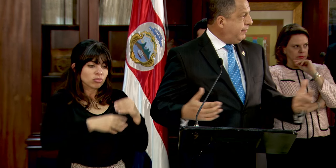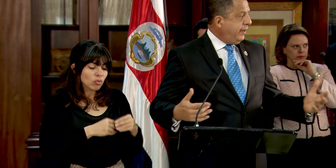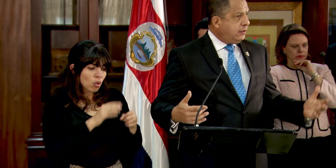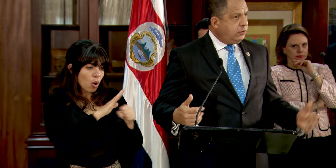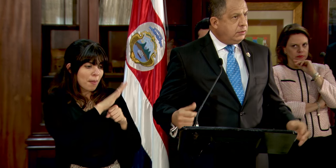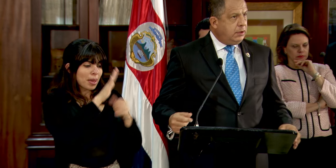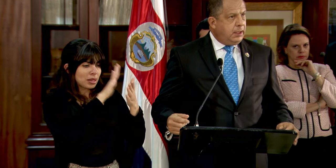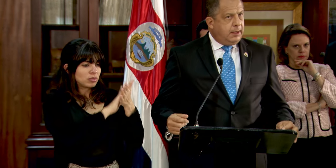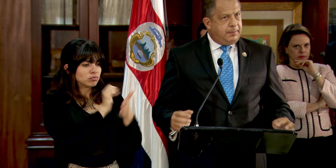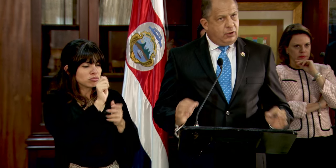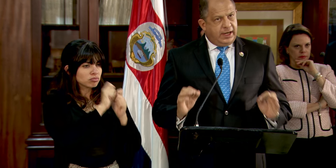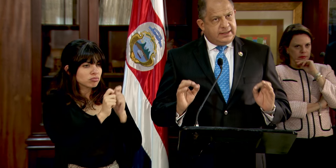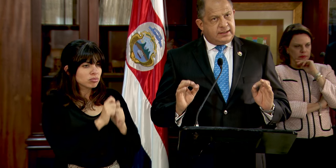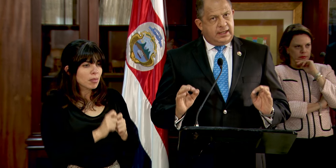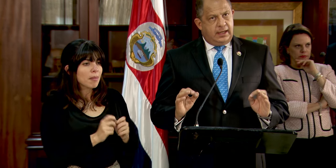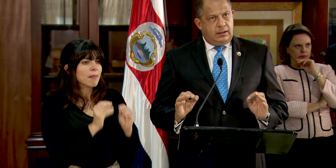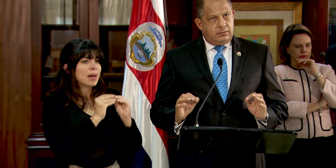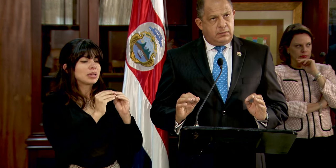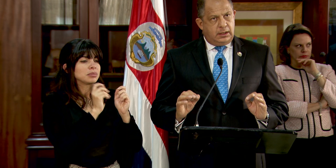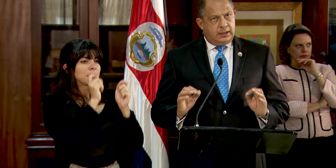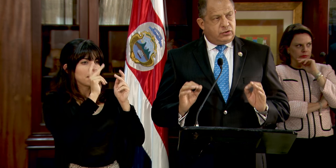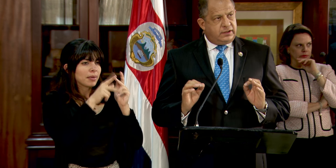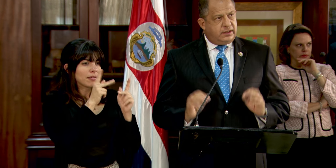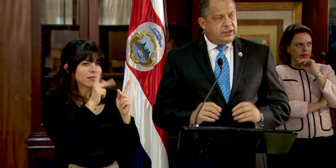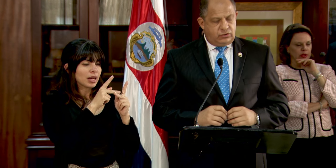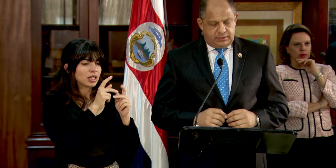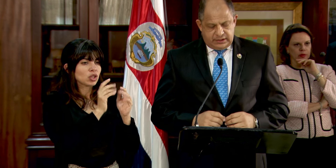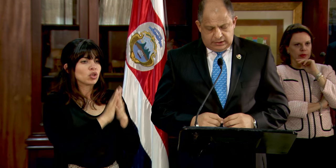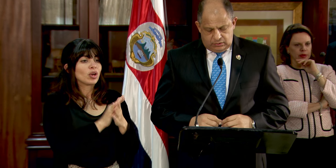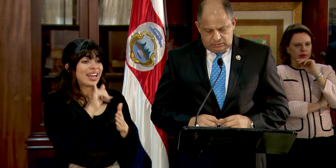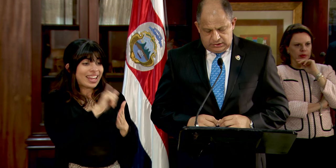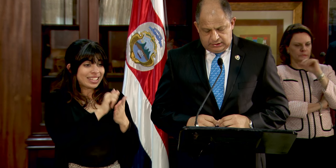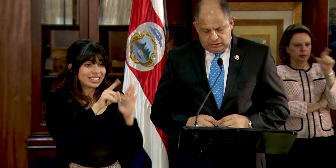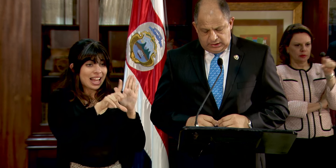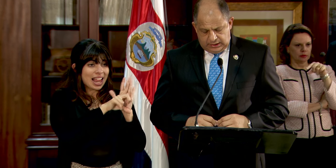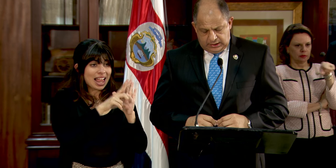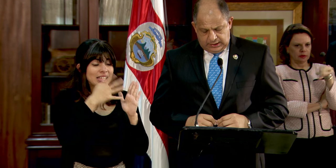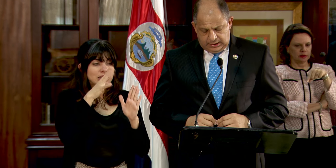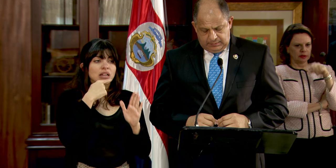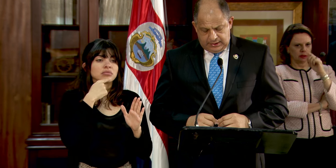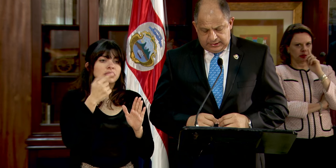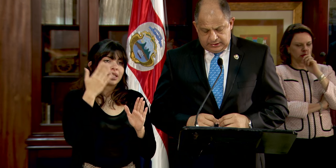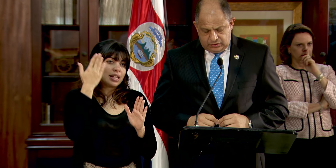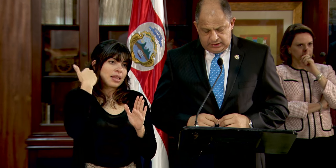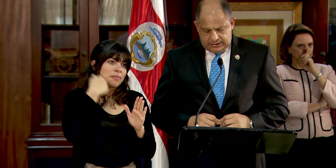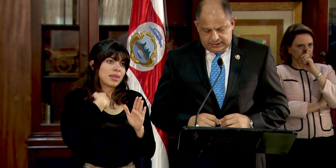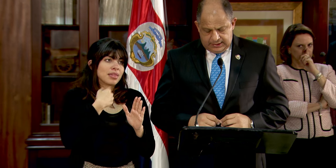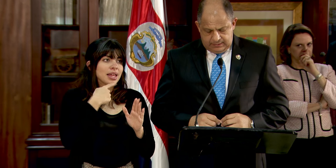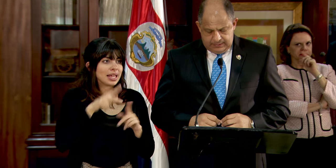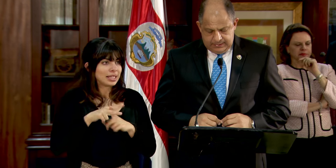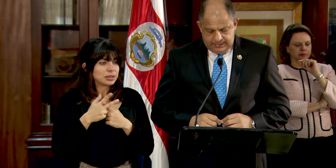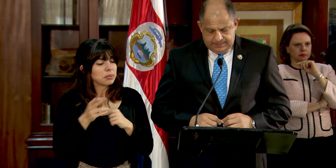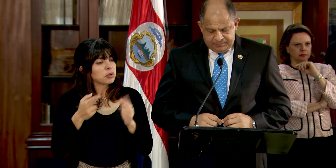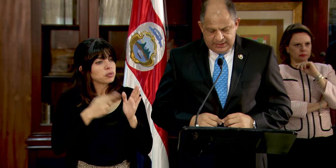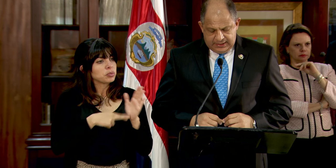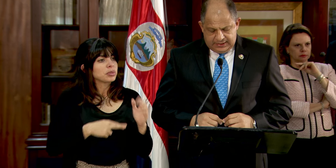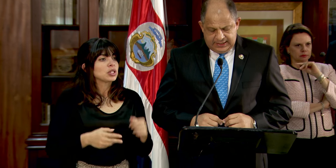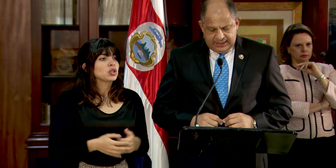vuelva más perfecto, pero esta ley, y esto quisiera subrayarlo, ya lo dije en mi declaración inicial,